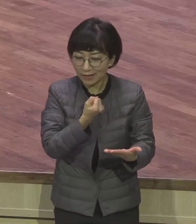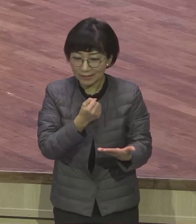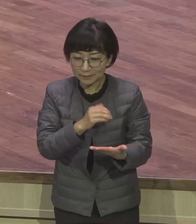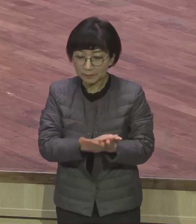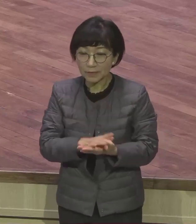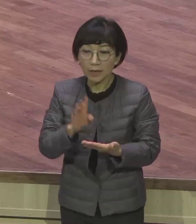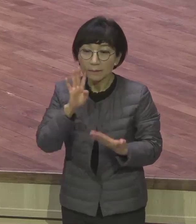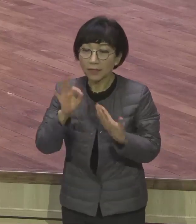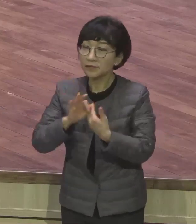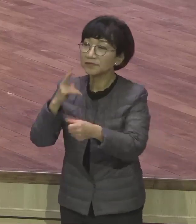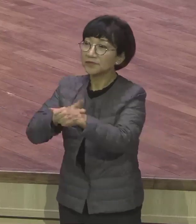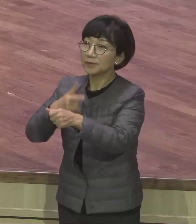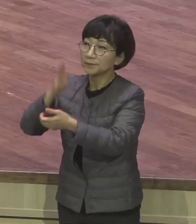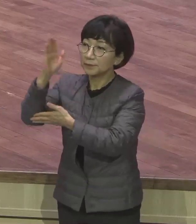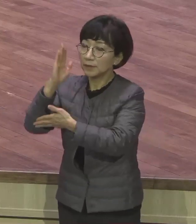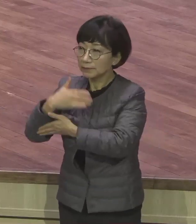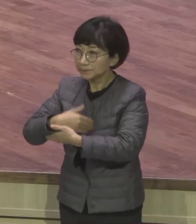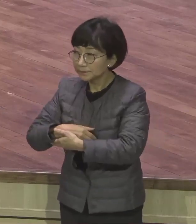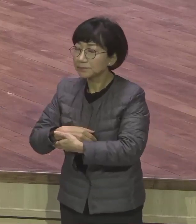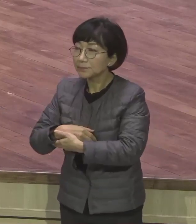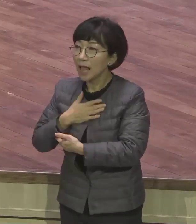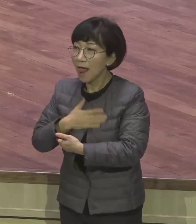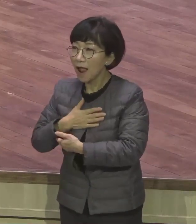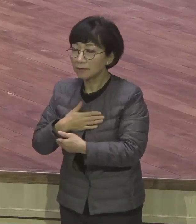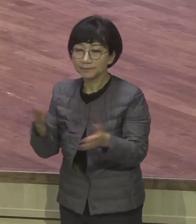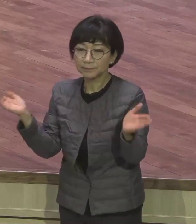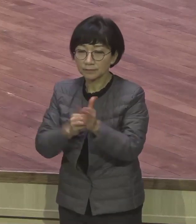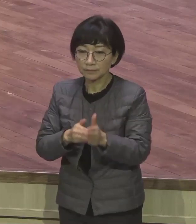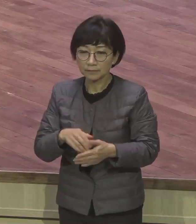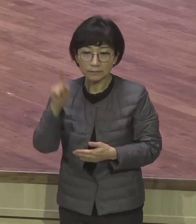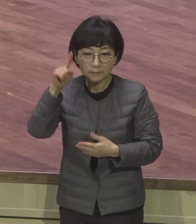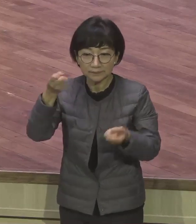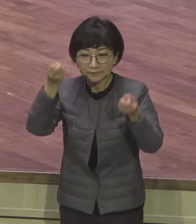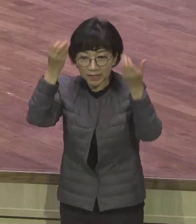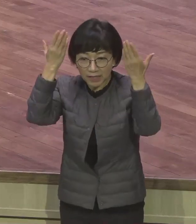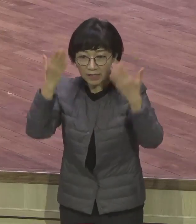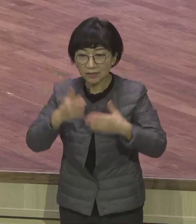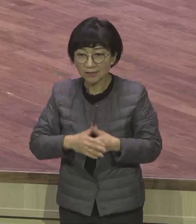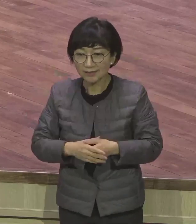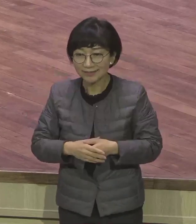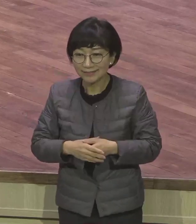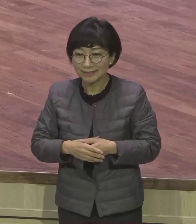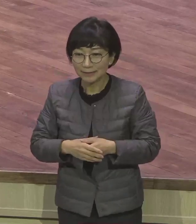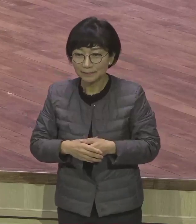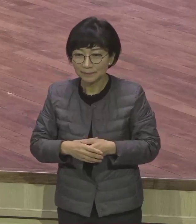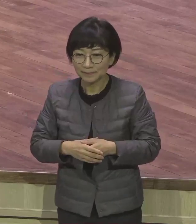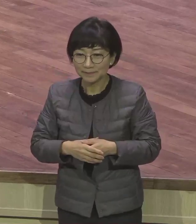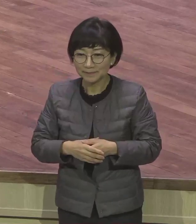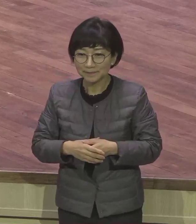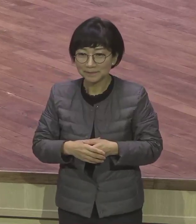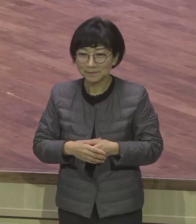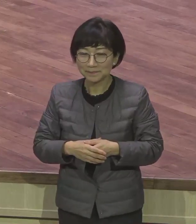자꾸 던져 보고 논다 그 다음에 또 이 접근 몰라 내 것이 안 돼가지고 여러분